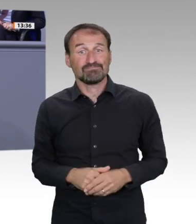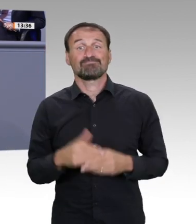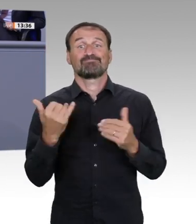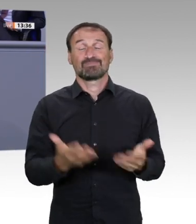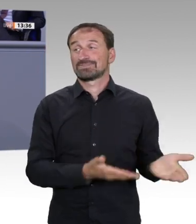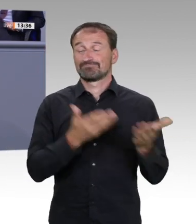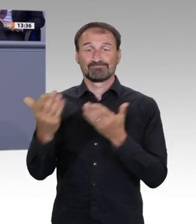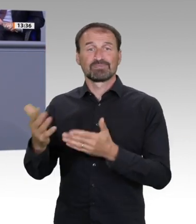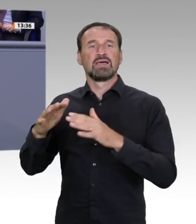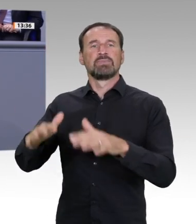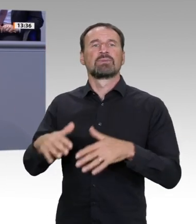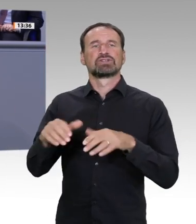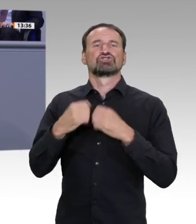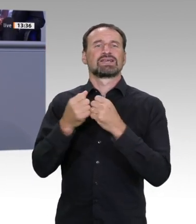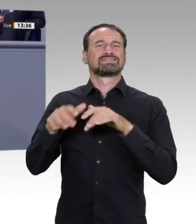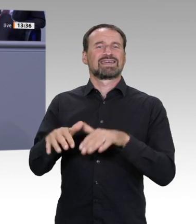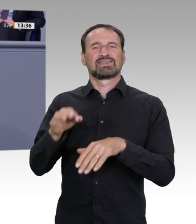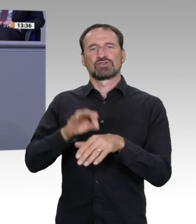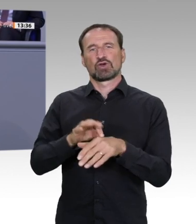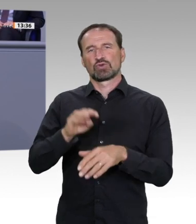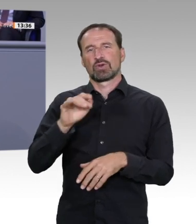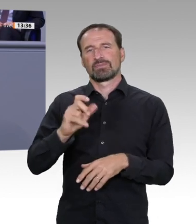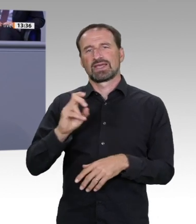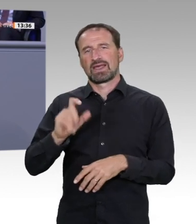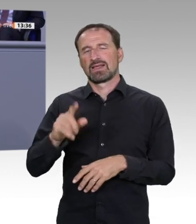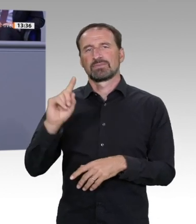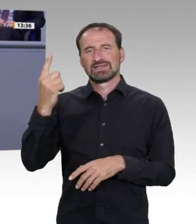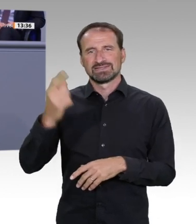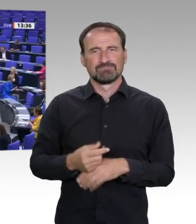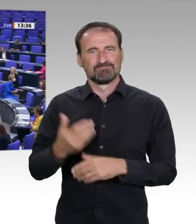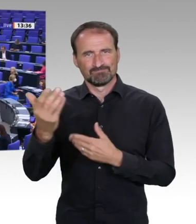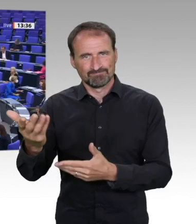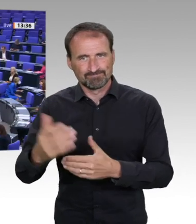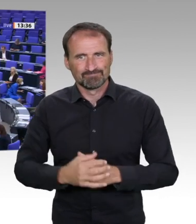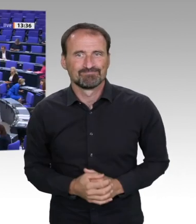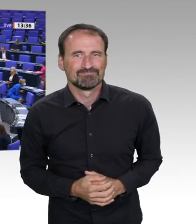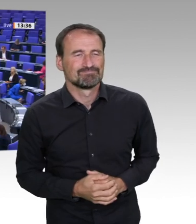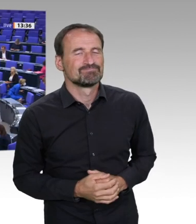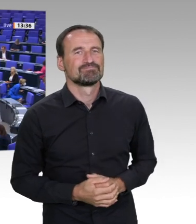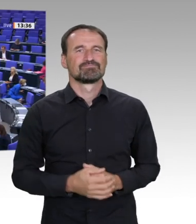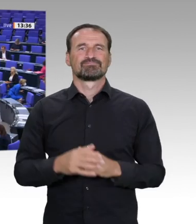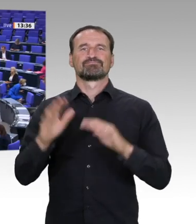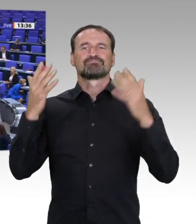Rede habe ich mich erinnert, als ich im Frühjahr 1990 Görlitz besucht habe. Ich habe dort einen Himmel gesehen, der war schwarz